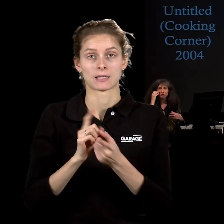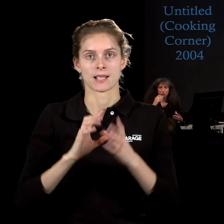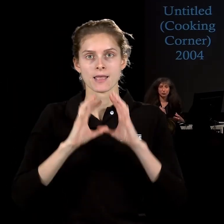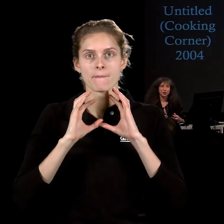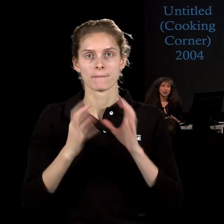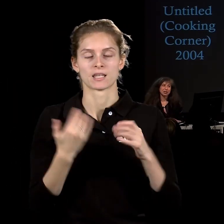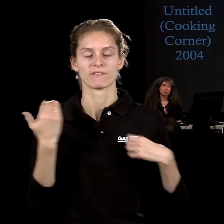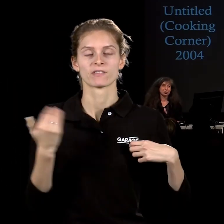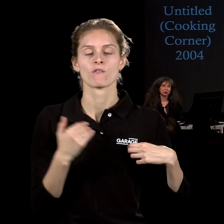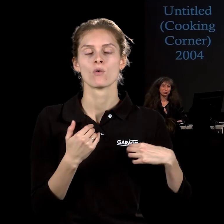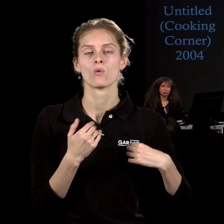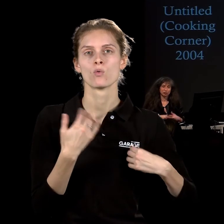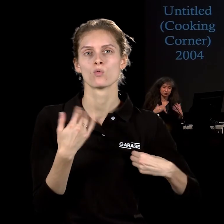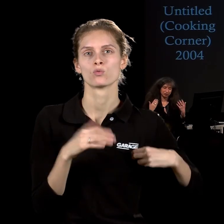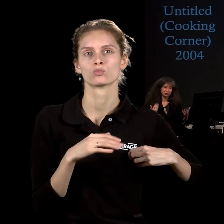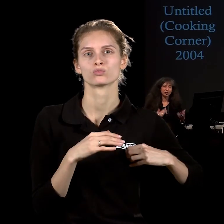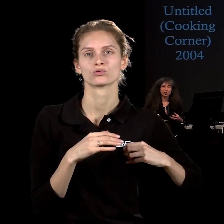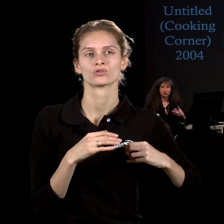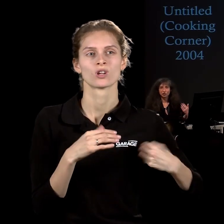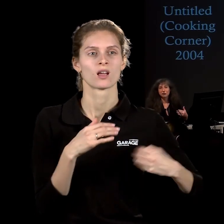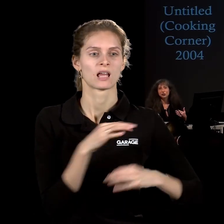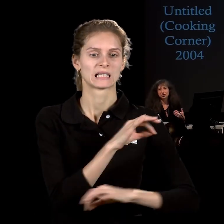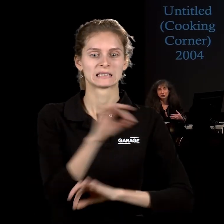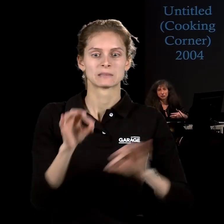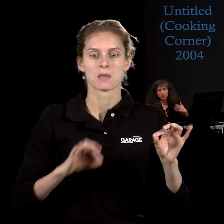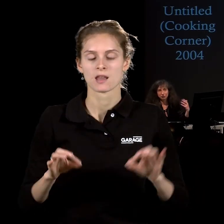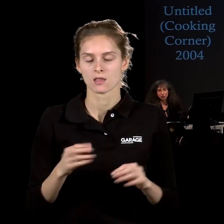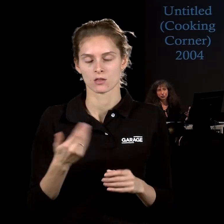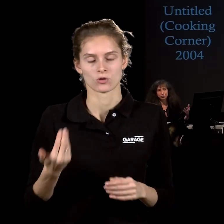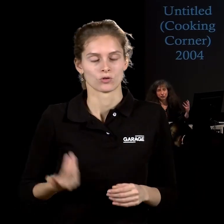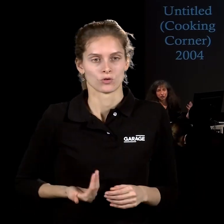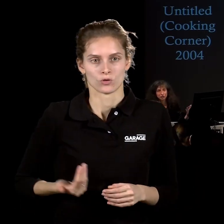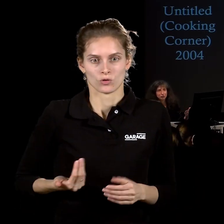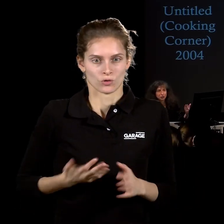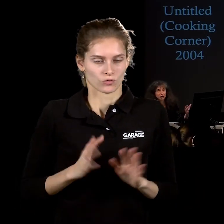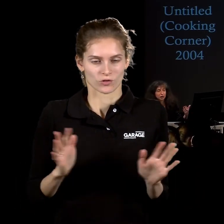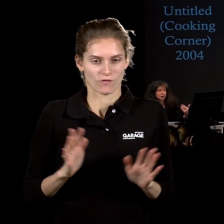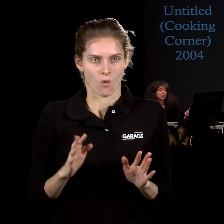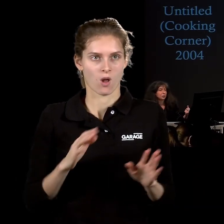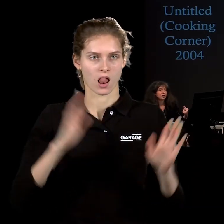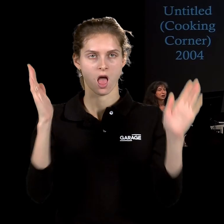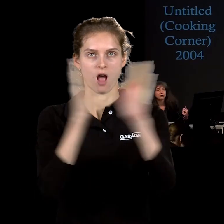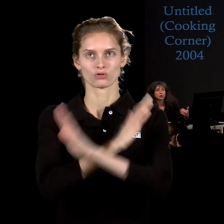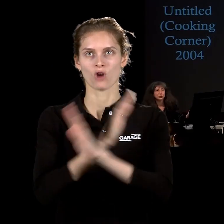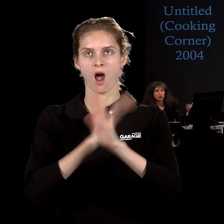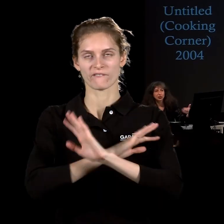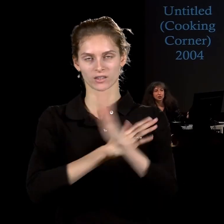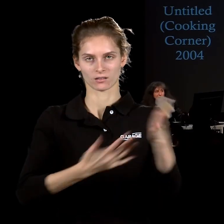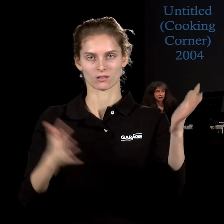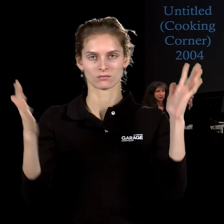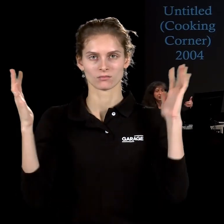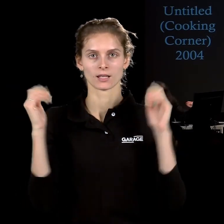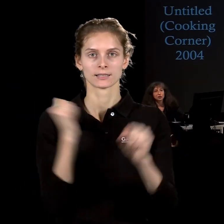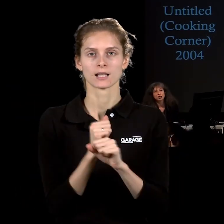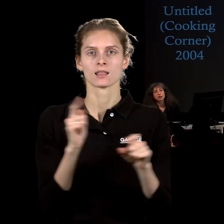но в его уже таком измерении нечеловеческом, а измерении природным и ландшафтом. Вот начинал Смитсон с того, что делал такие